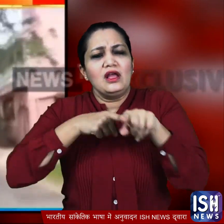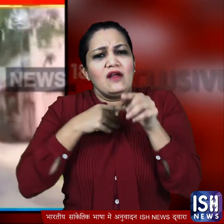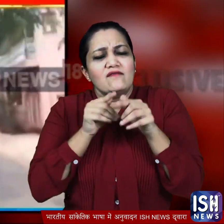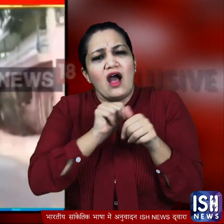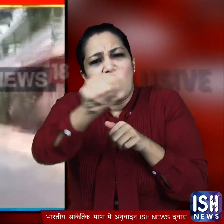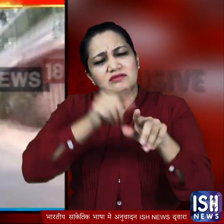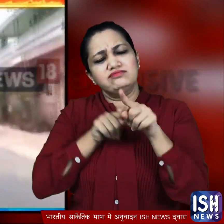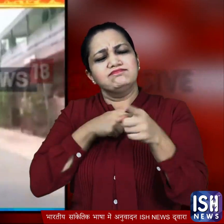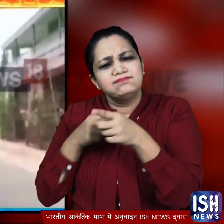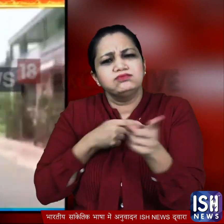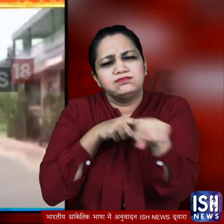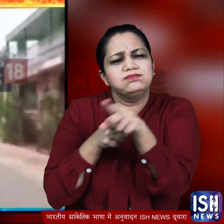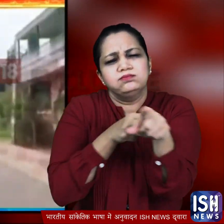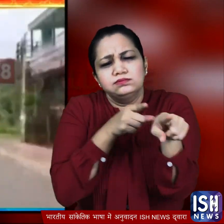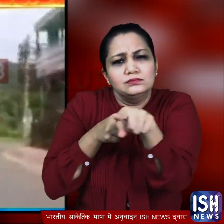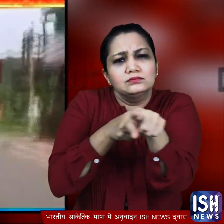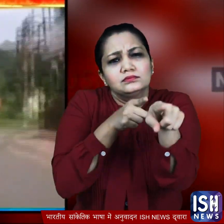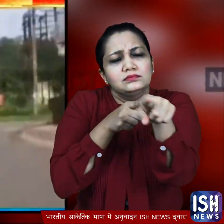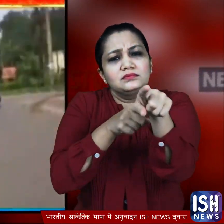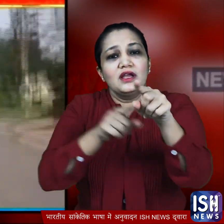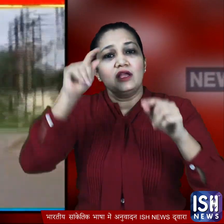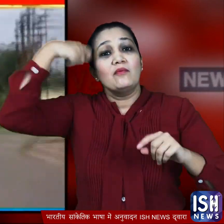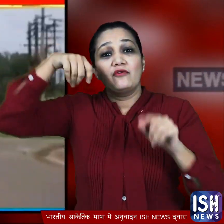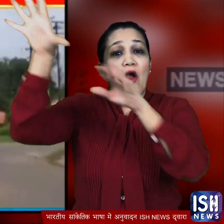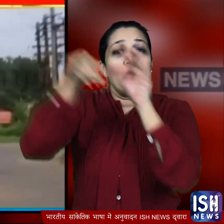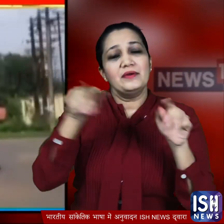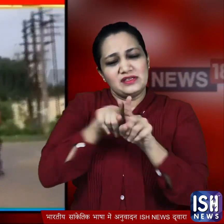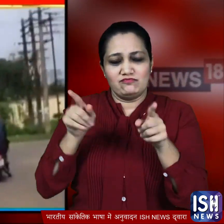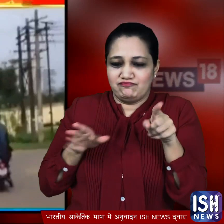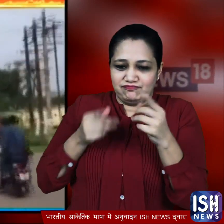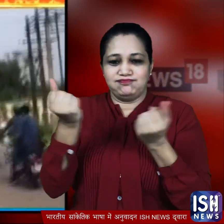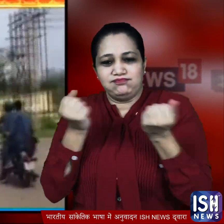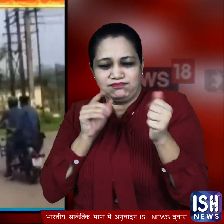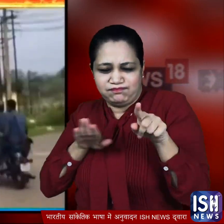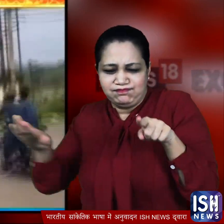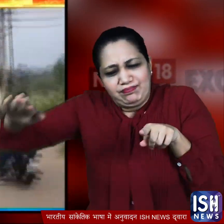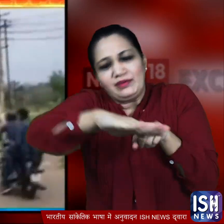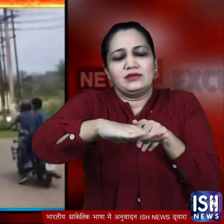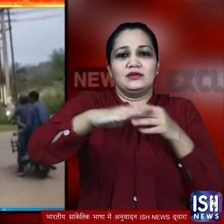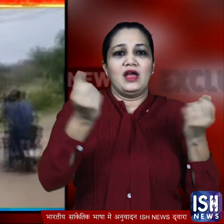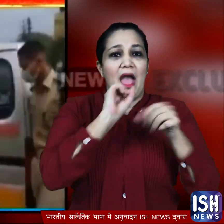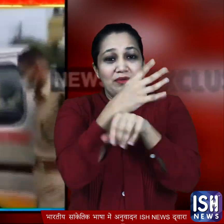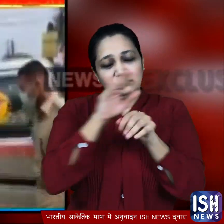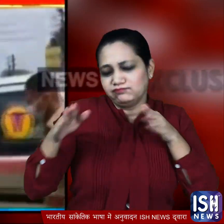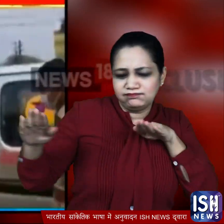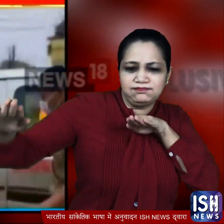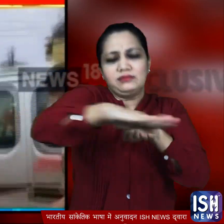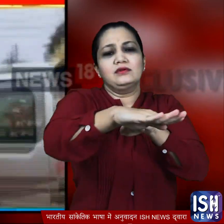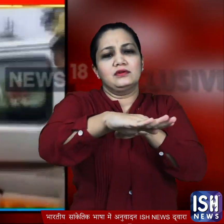पुलिस वालों ने उसका पीछा किया इसके बाद उन्होंने फिल्मी अंदाज में अपनी गाड़ी शराब से भरी उस एम्बुलेंस के सामने खड़ी कर दी फिर बीच रास्ते में उसकी